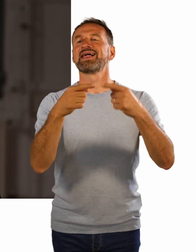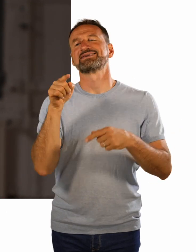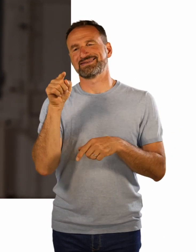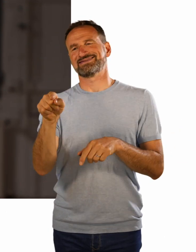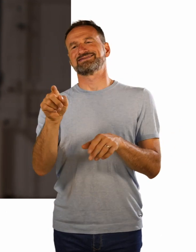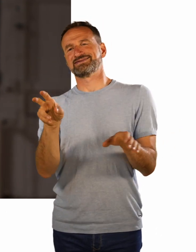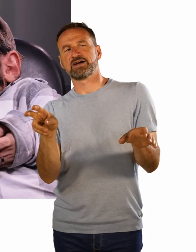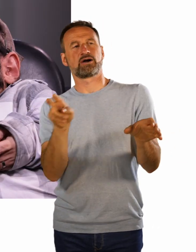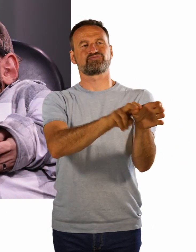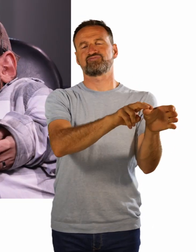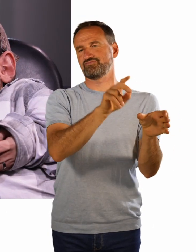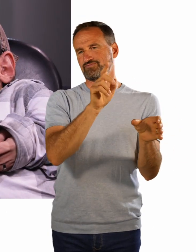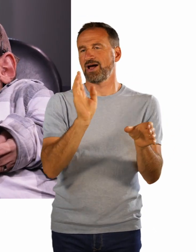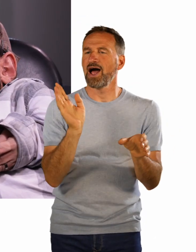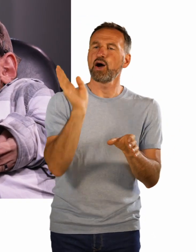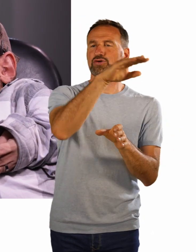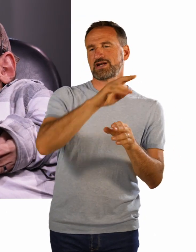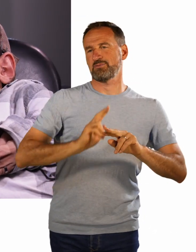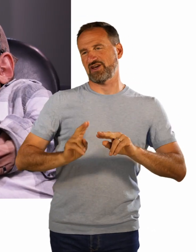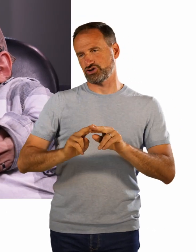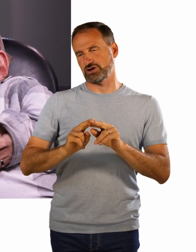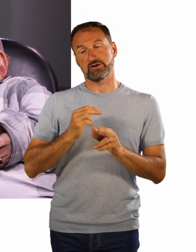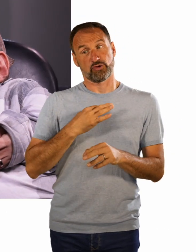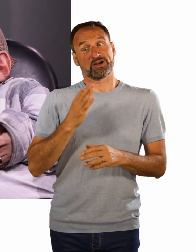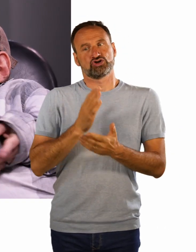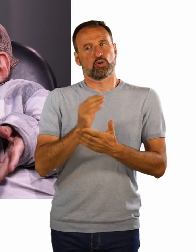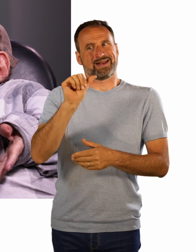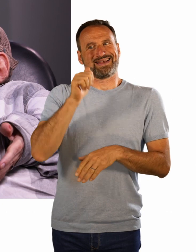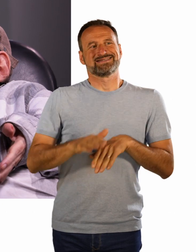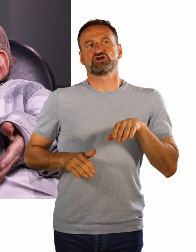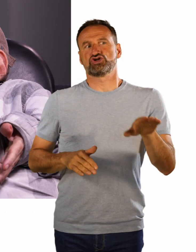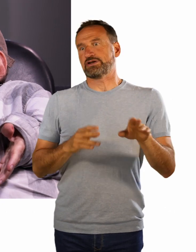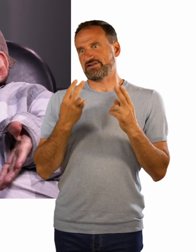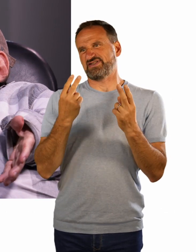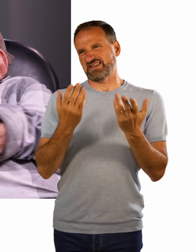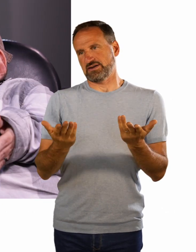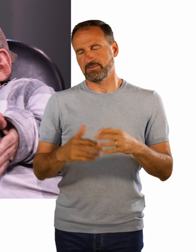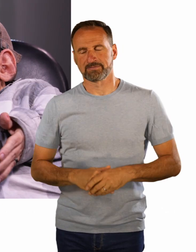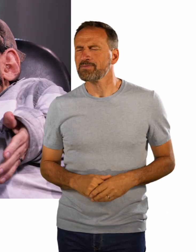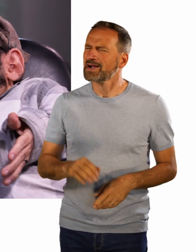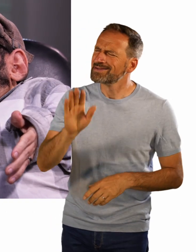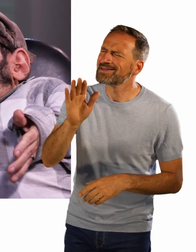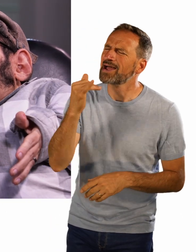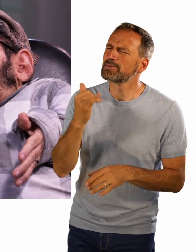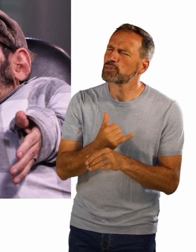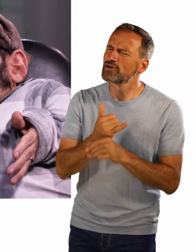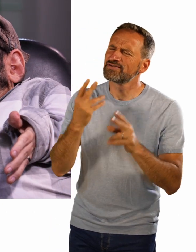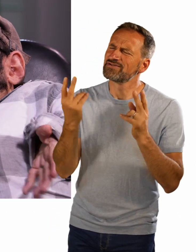der erste Schritt, sag ich jetzt mal, in die richtige Richtung. Was genau ist eigentlich dein Beruf? Musikerin oder Sozialarbeiterin?